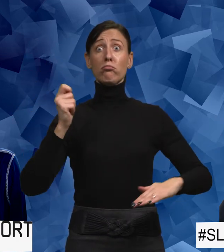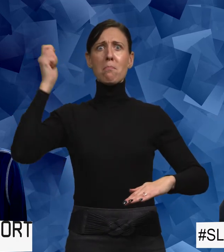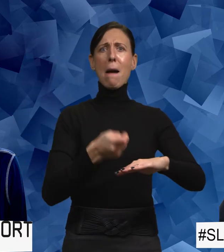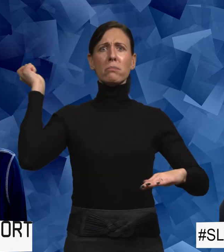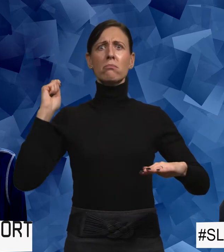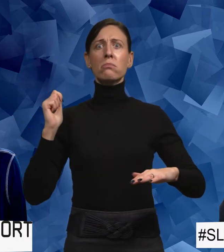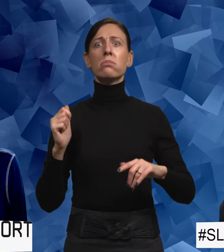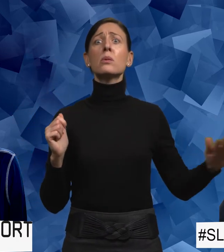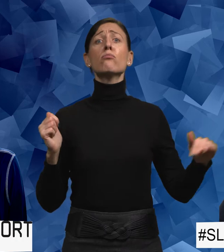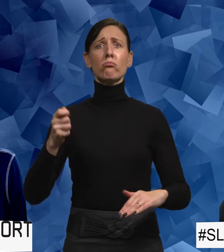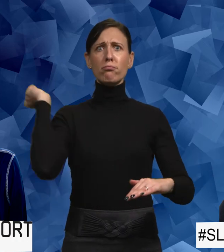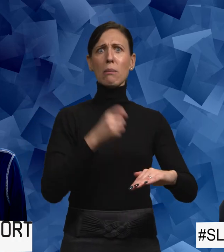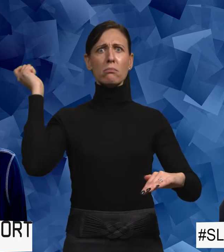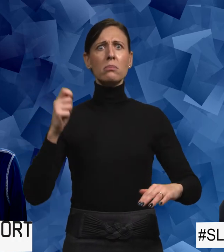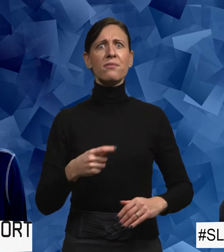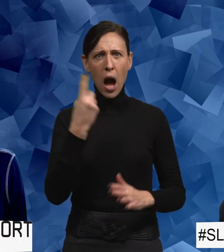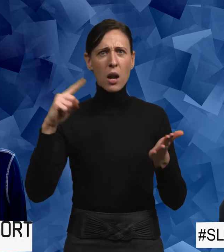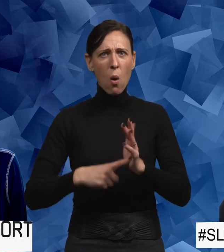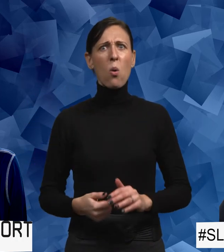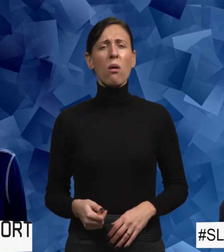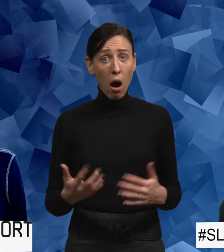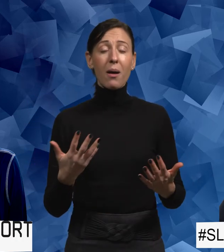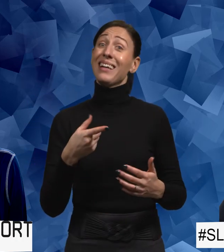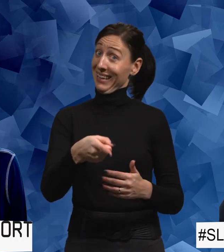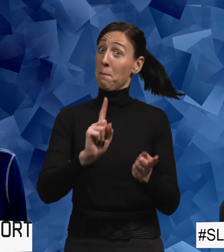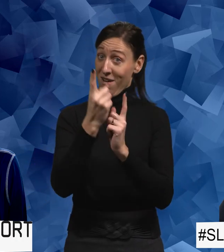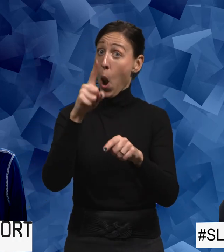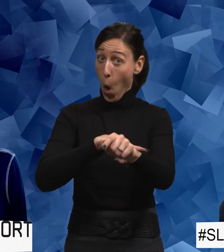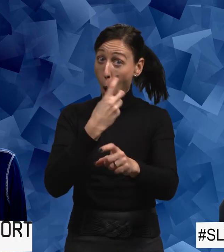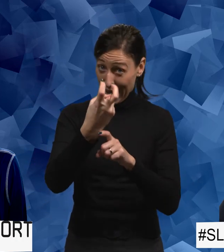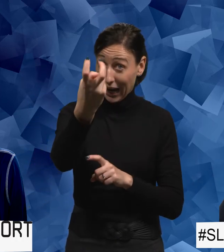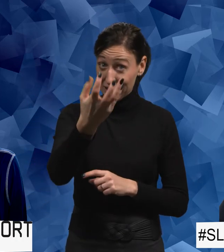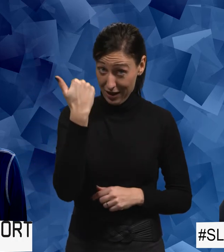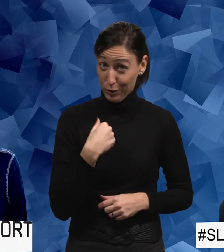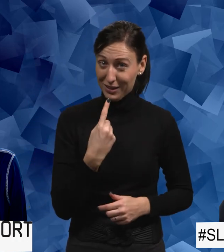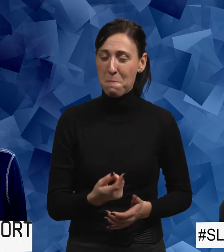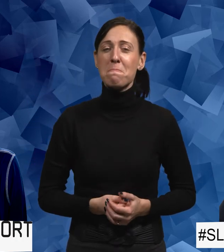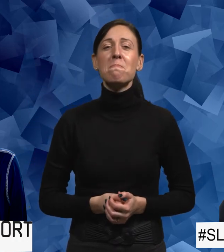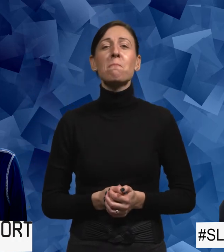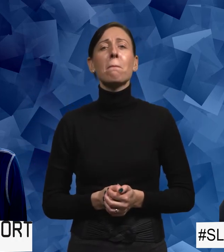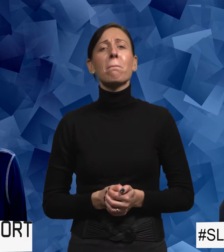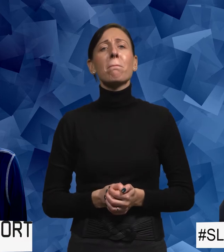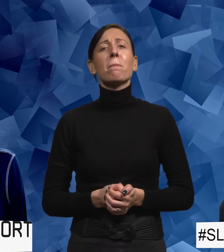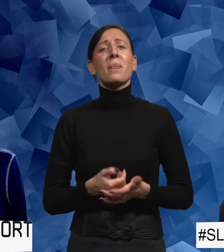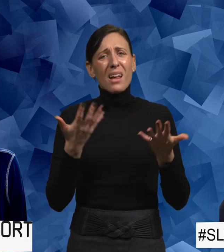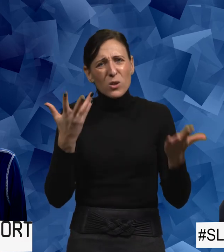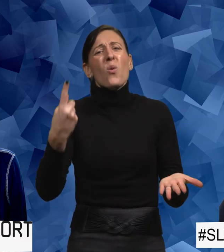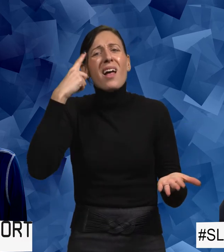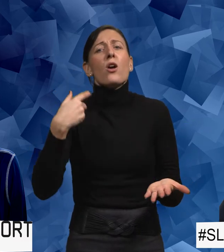Varje gång handen hamnade på hennes lår. Och det var en lång resa kan jag säga. Så det tänker jag. Att